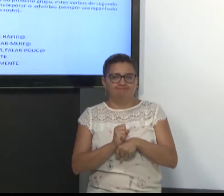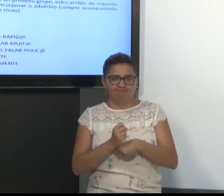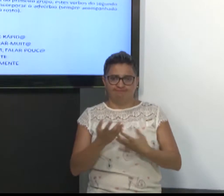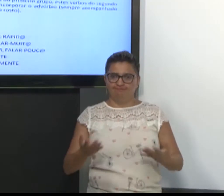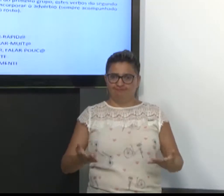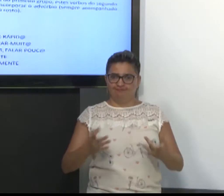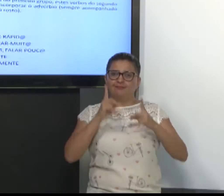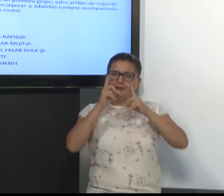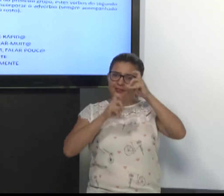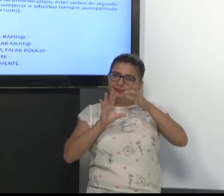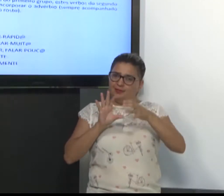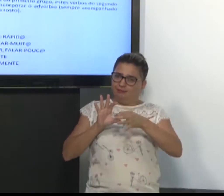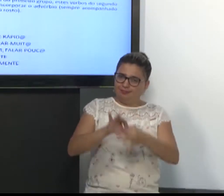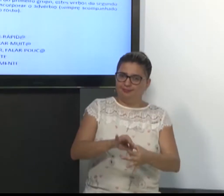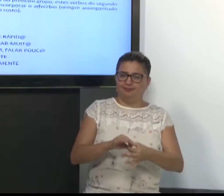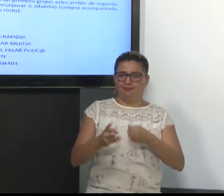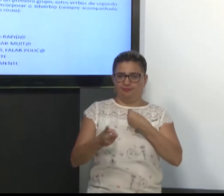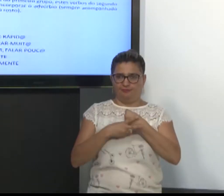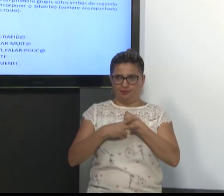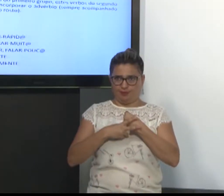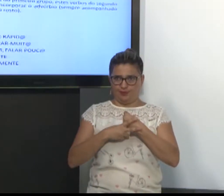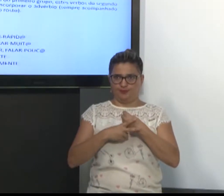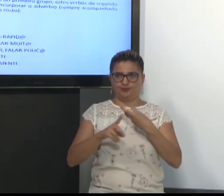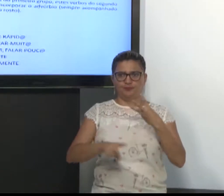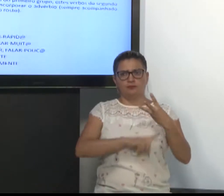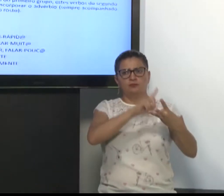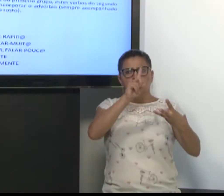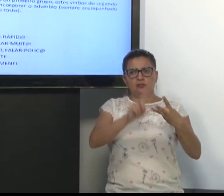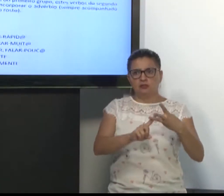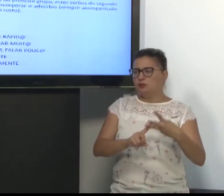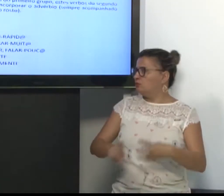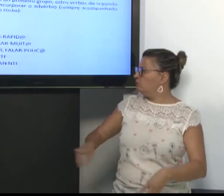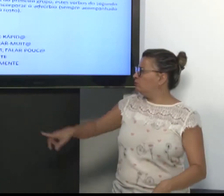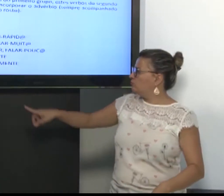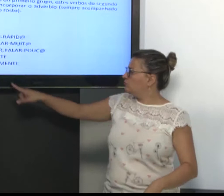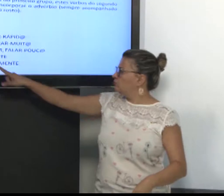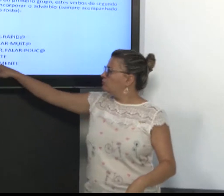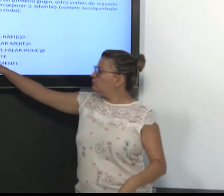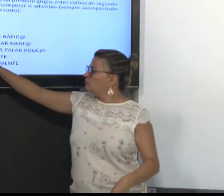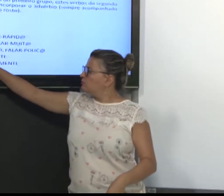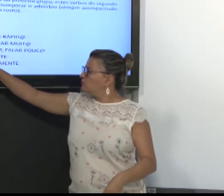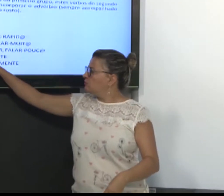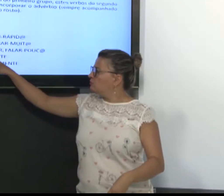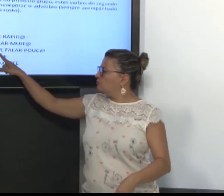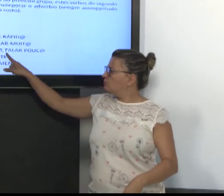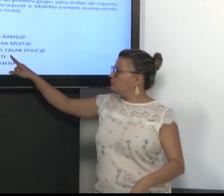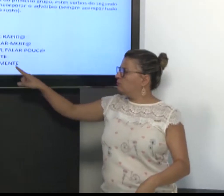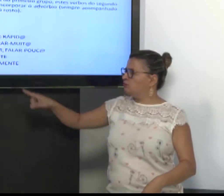Então, a expressão está dentro do contexto. Verbo falar.